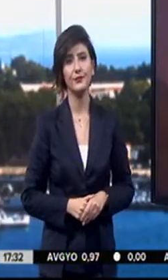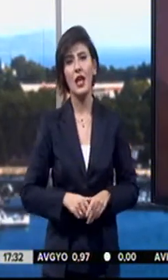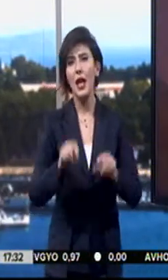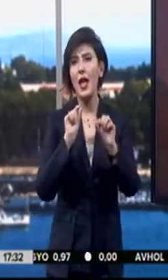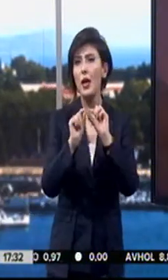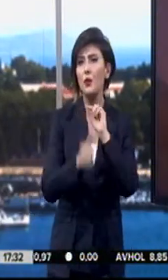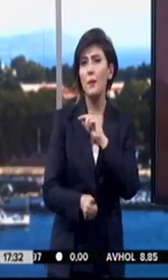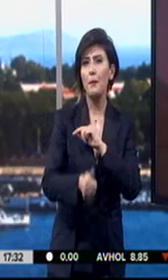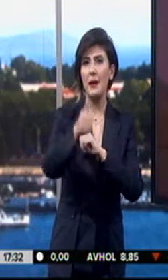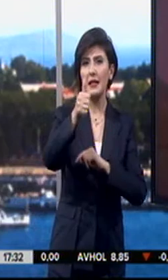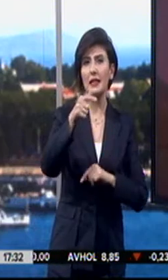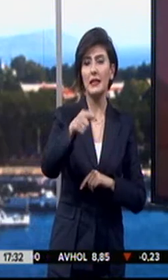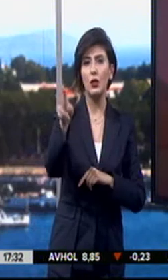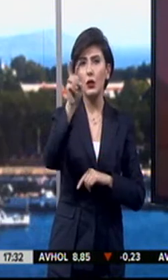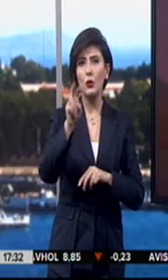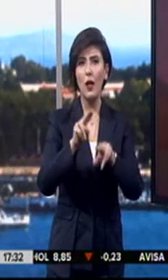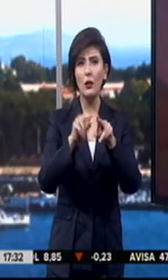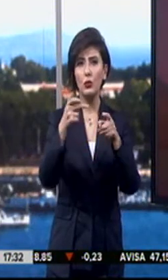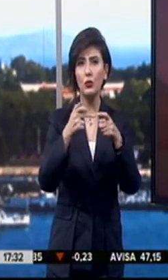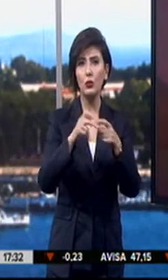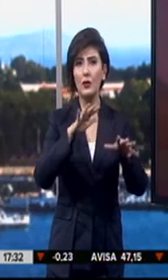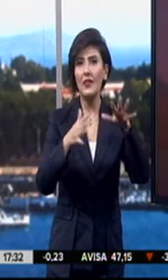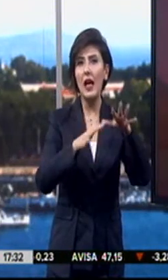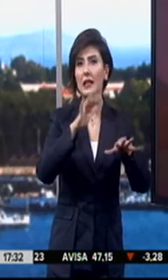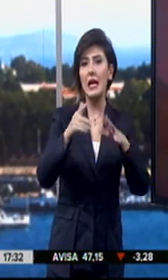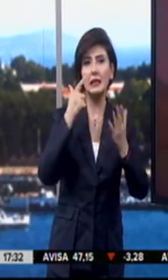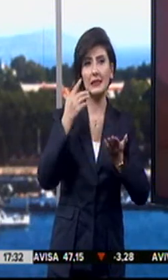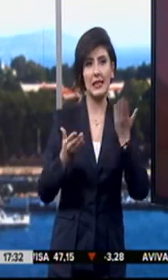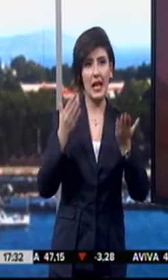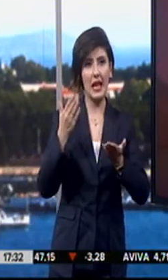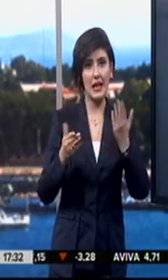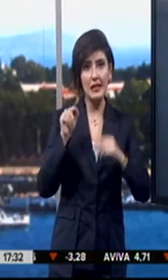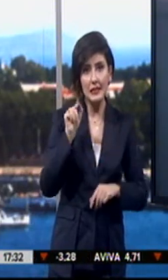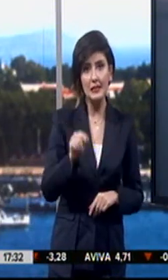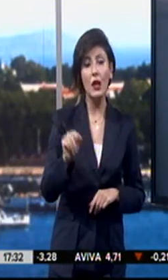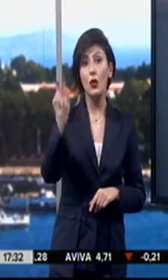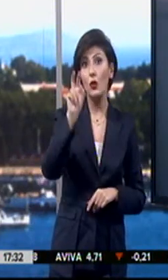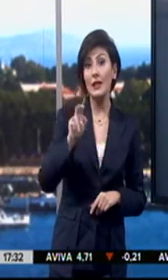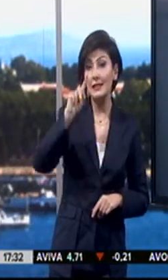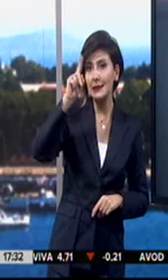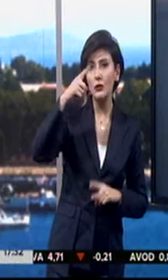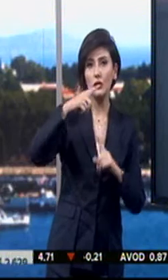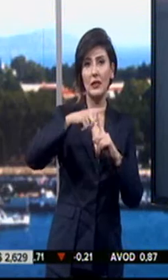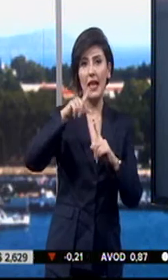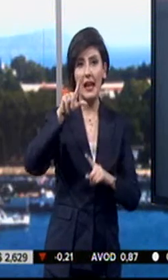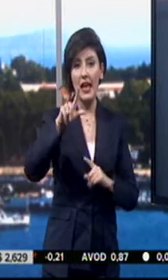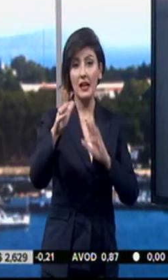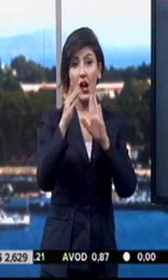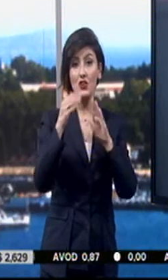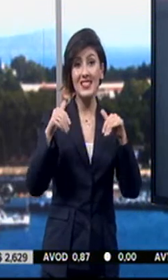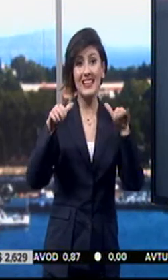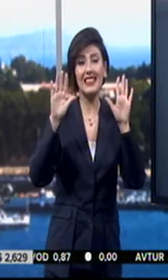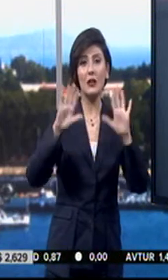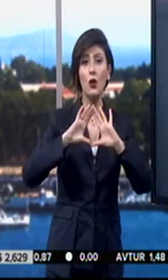Ekonomi Bakanı Nihat Zeybekçi, dolar kurundaki dalgalanmayı değerlendirdi. Doların sadece Türk lirası